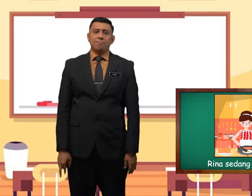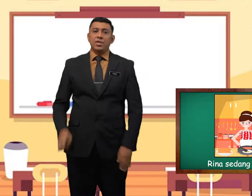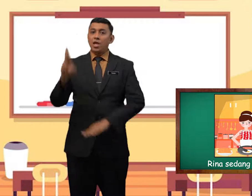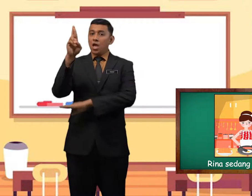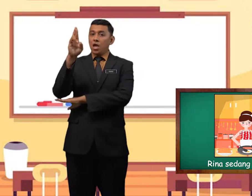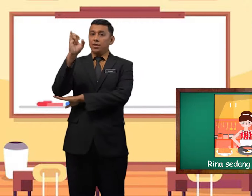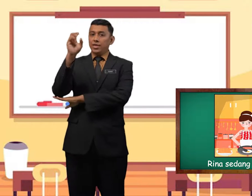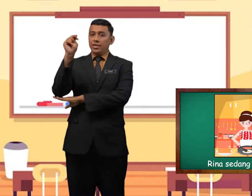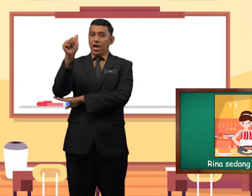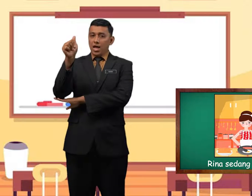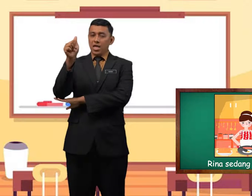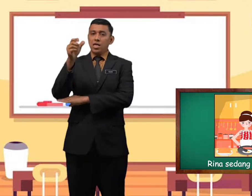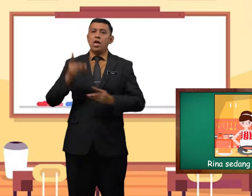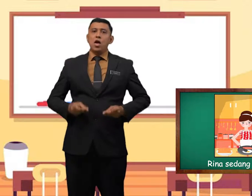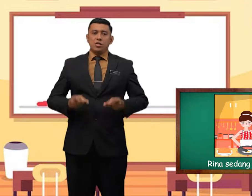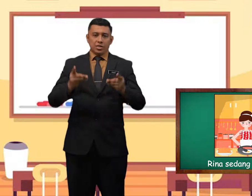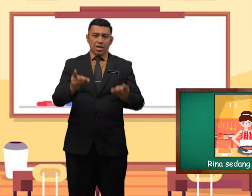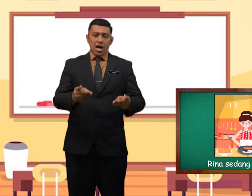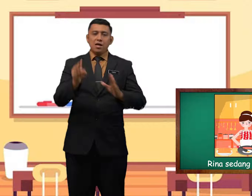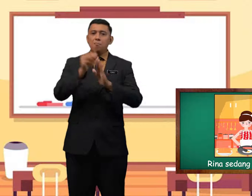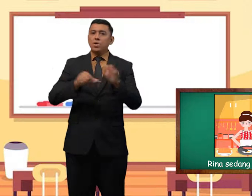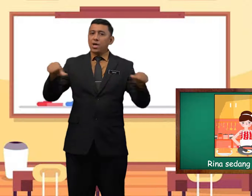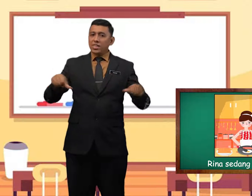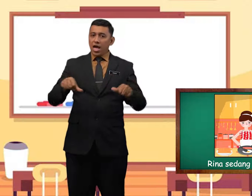Rina sedang memasak.